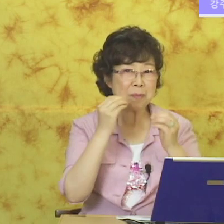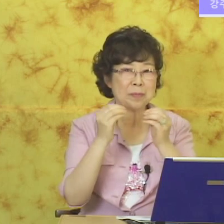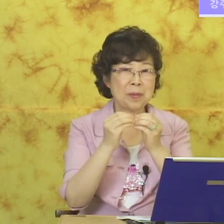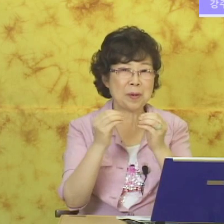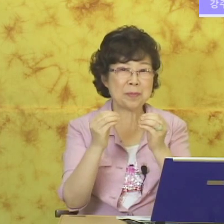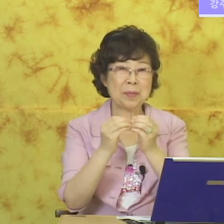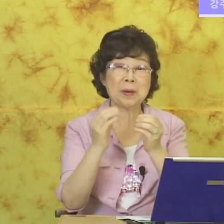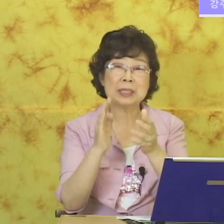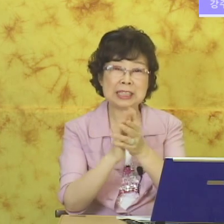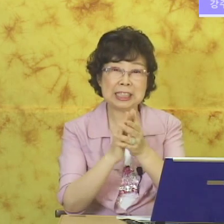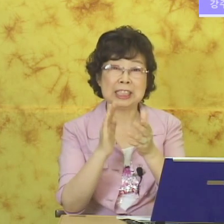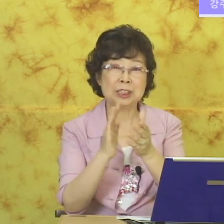뽀뽀.